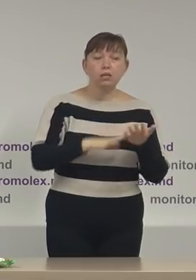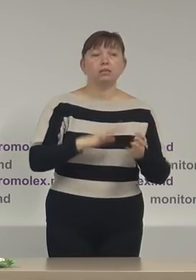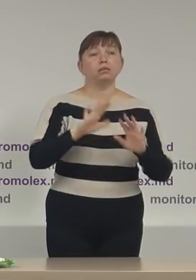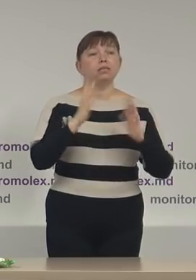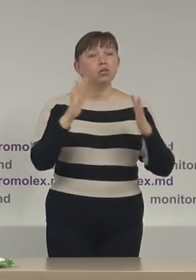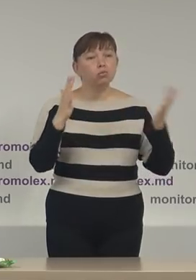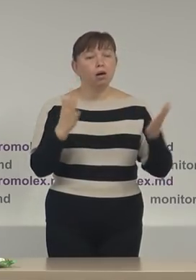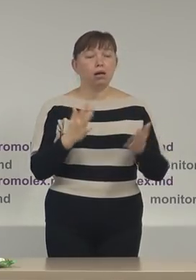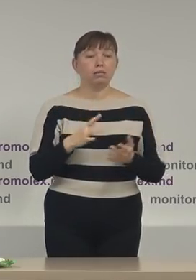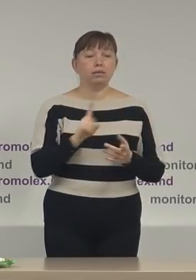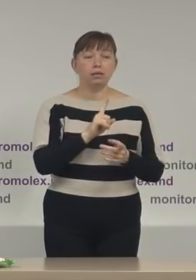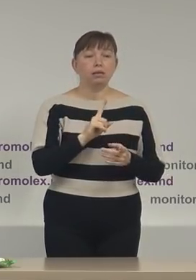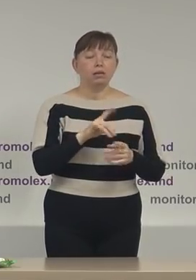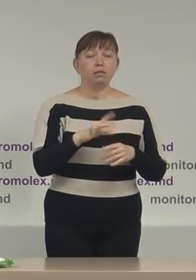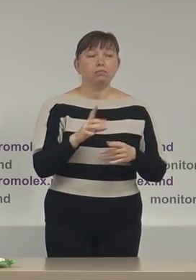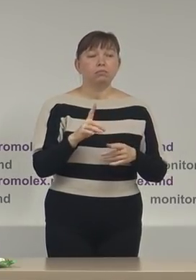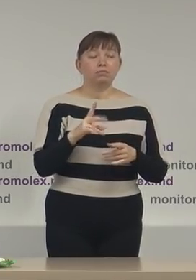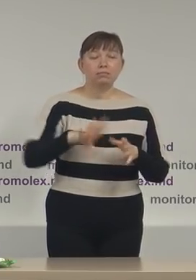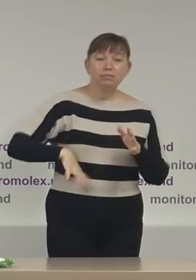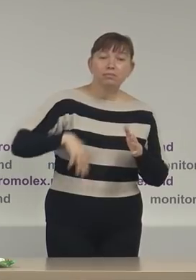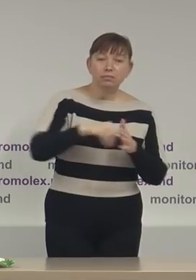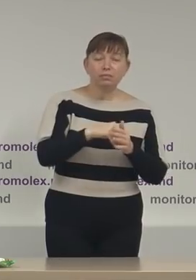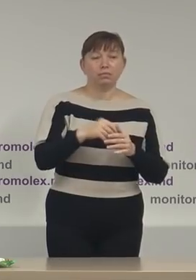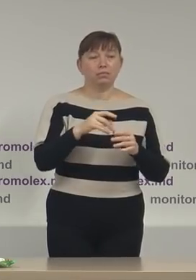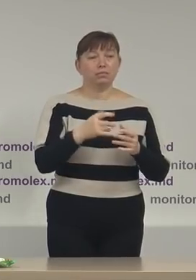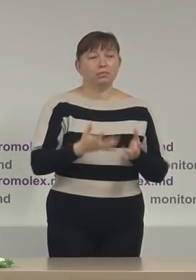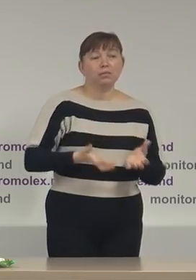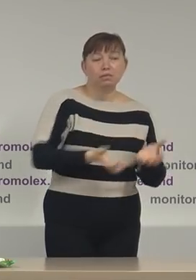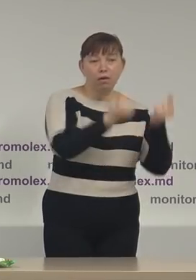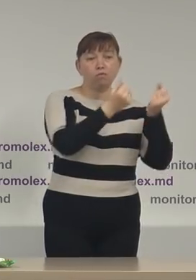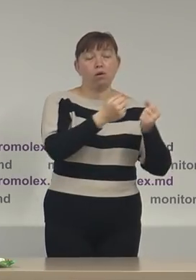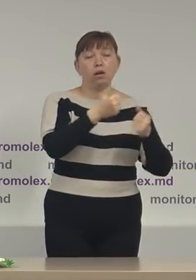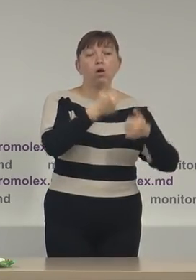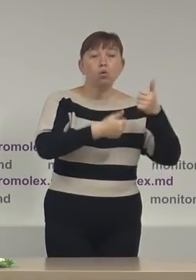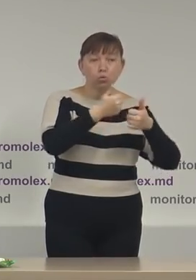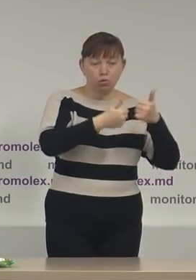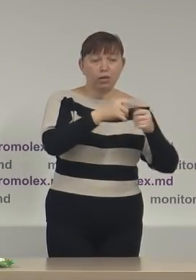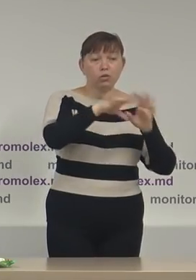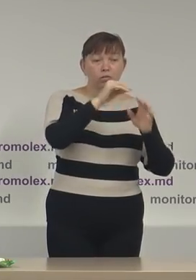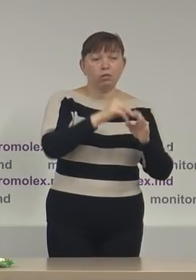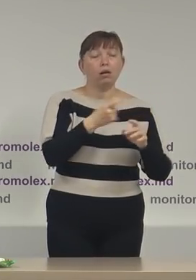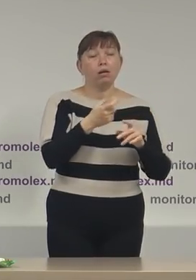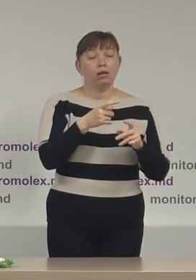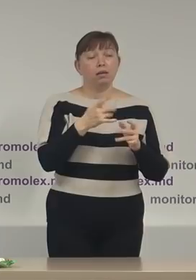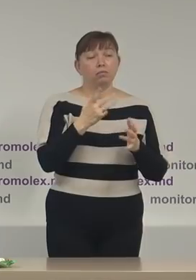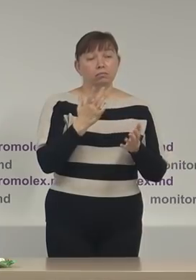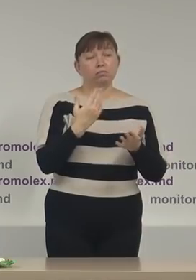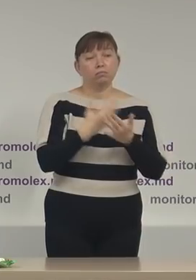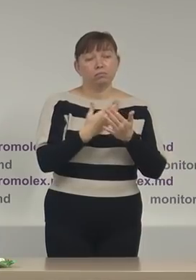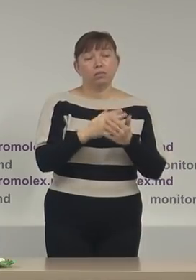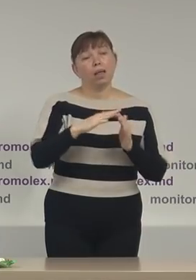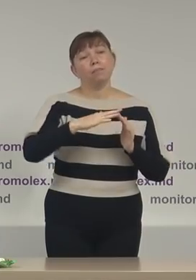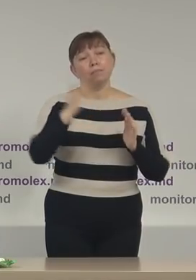suportare de către concurenți sau în făvare concurenților electorali a cheltuielilor estimate la